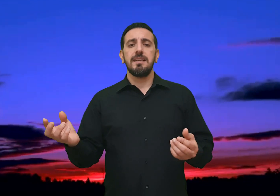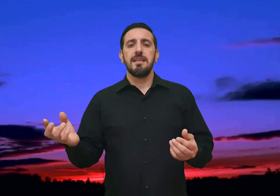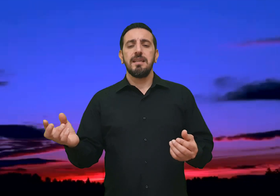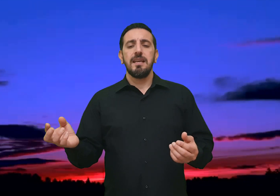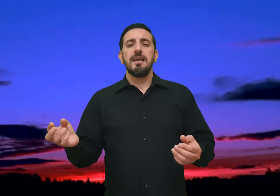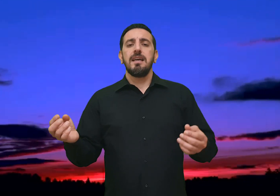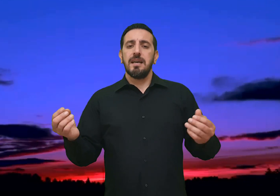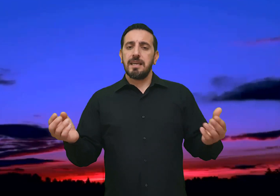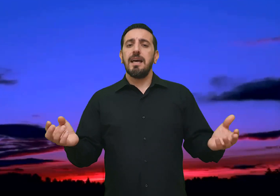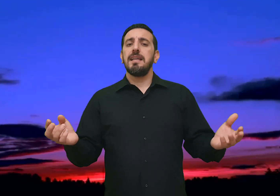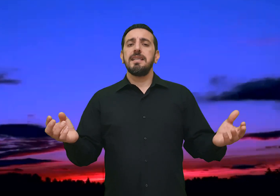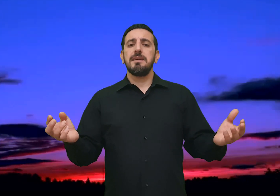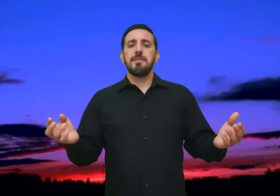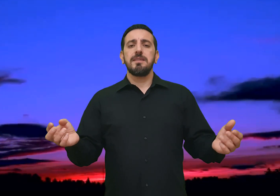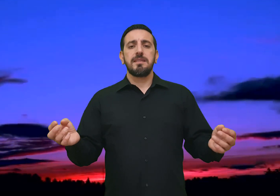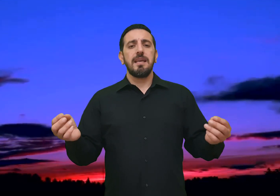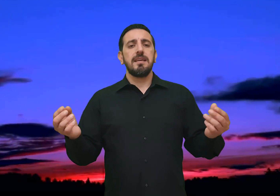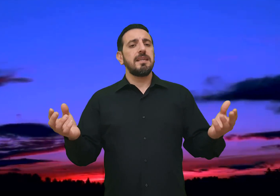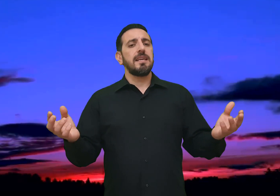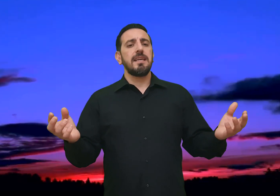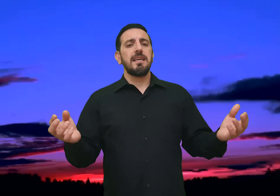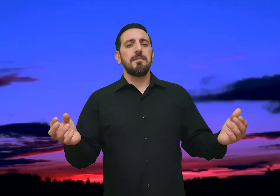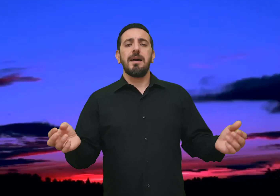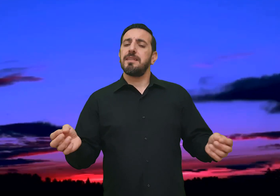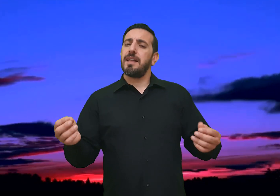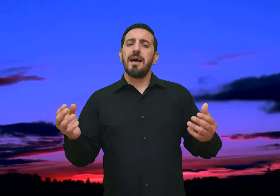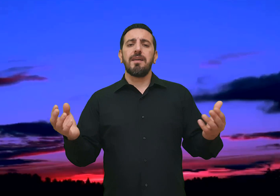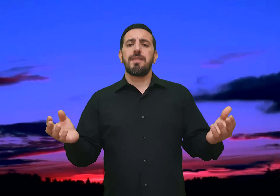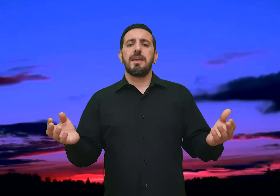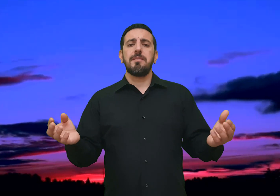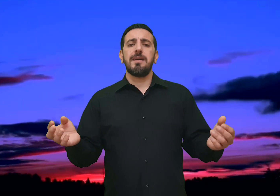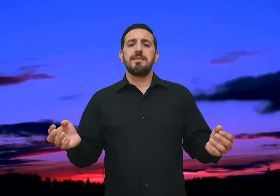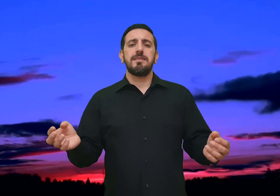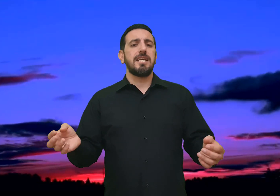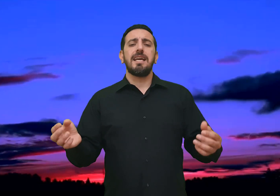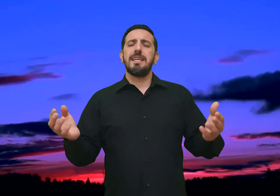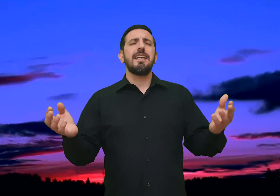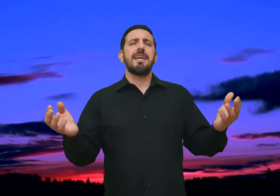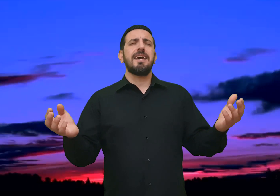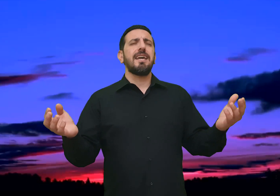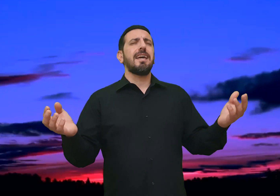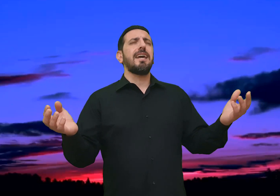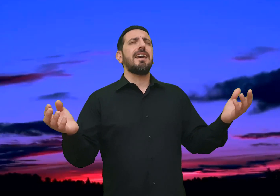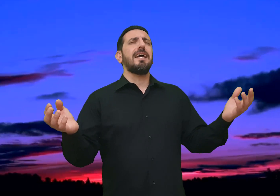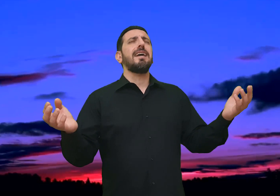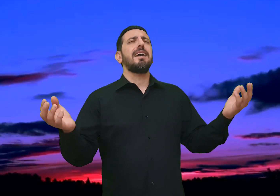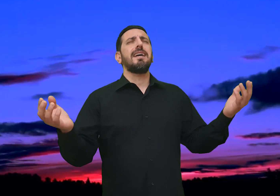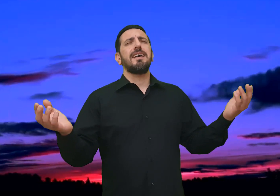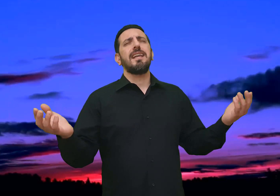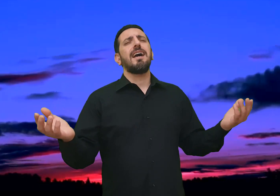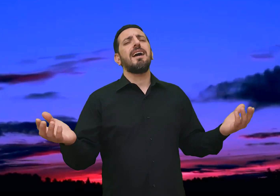حميدا كريما عظيما جليلا ترجمة